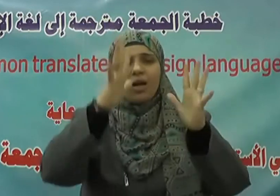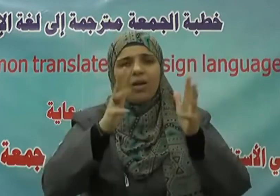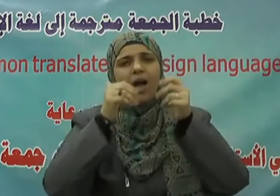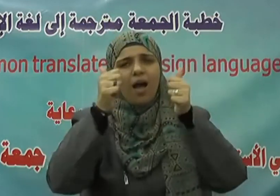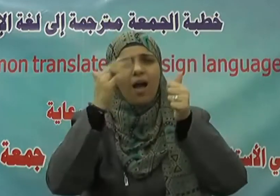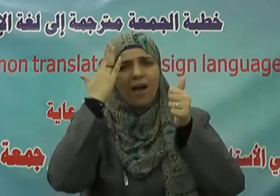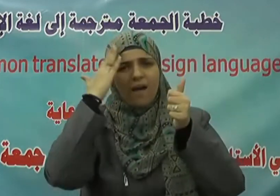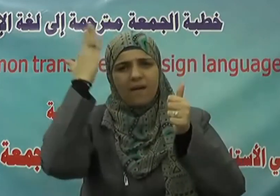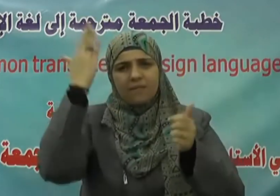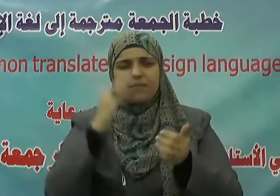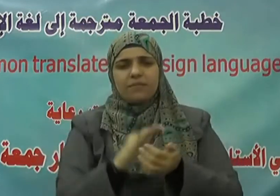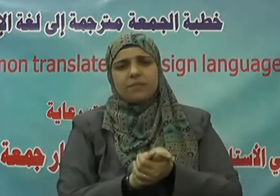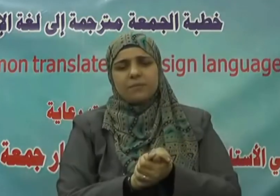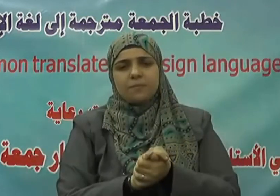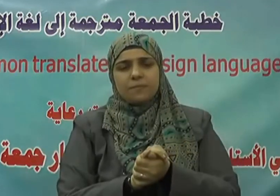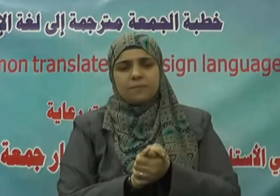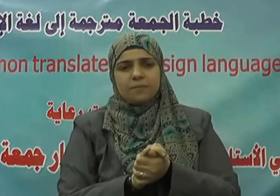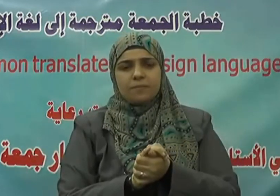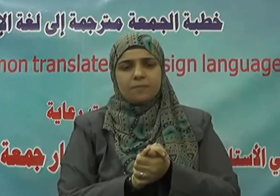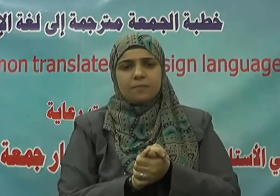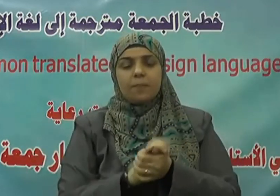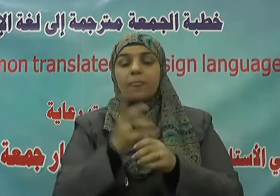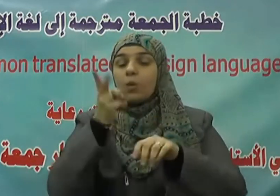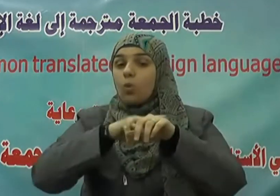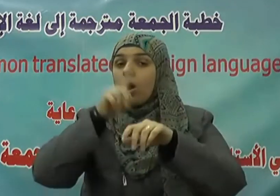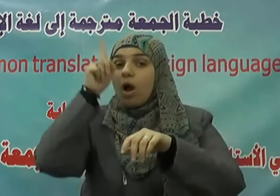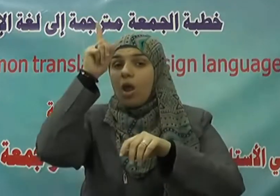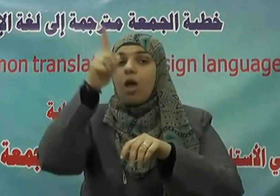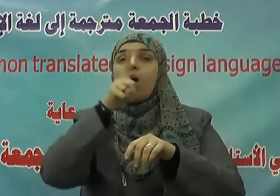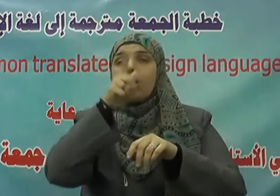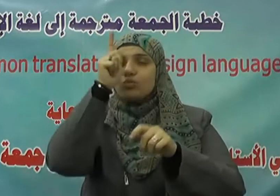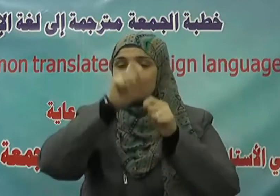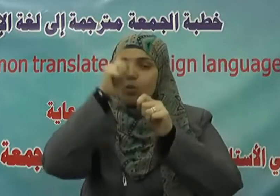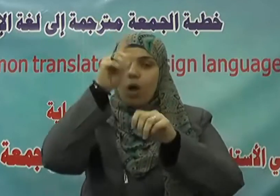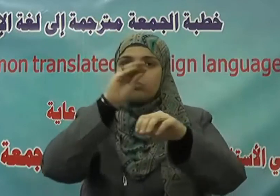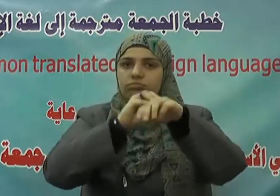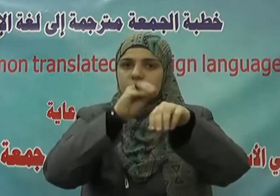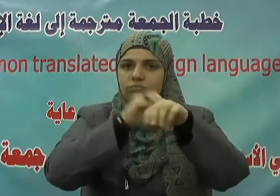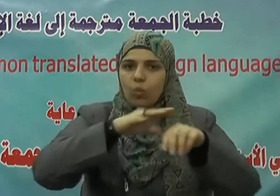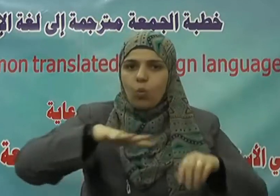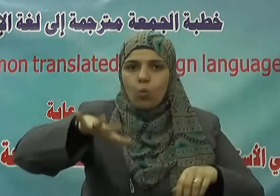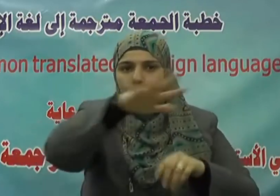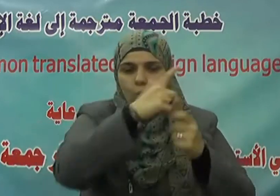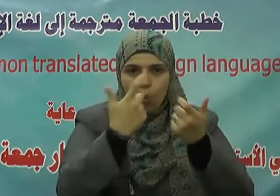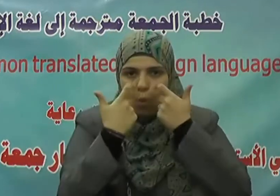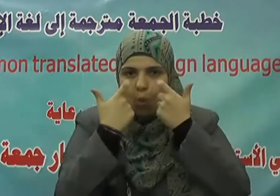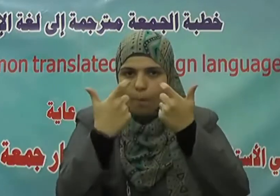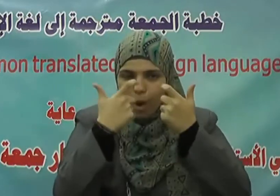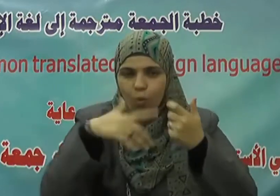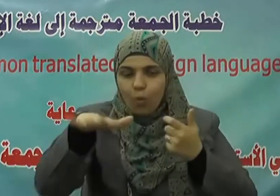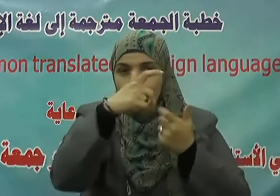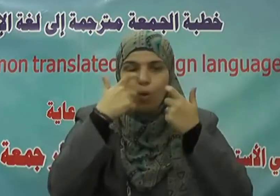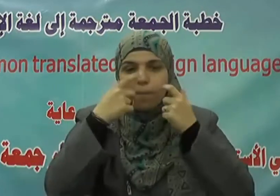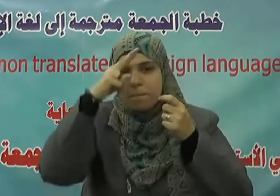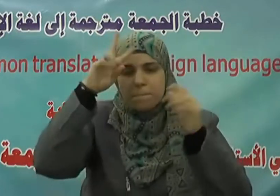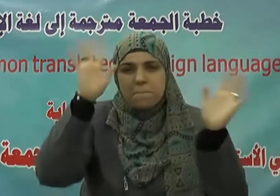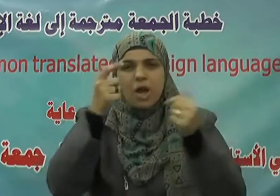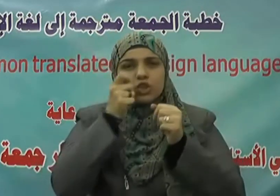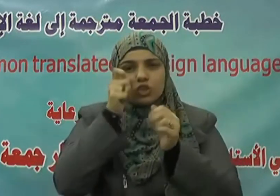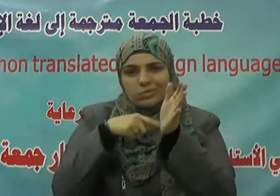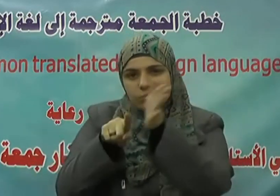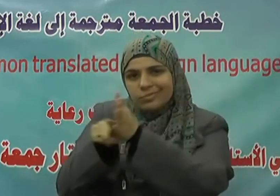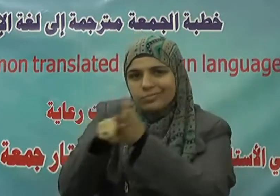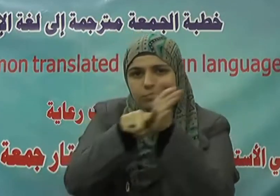وحذر الحق سبحانه وتعالى من يقومون بالإفساد بين الناس